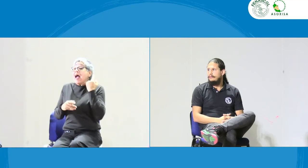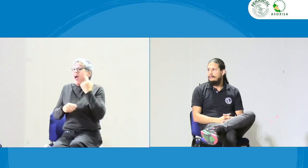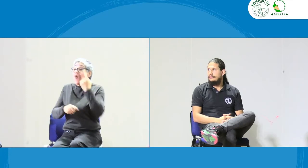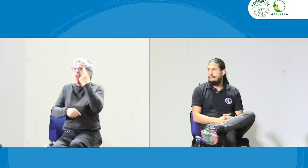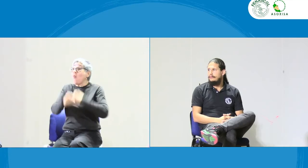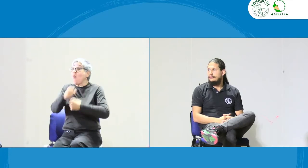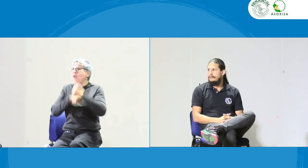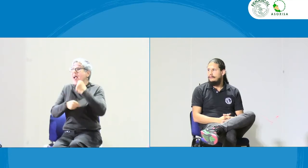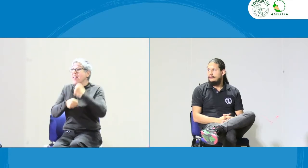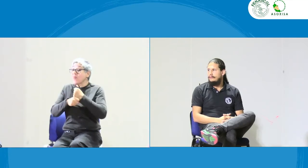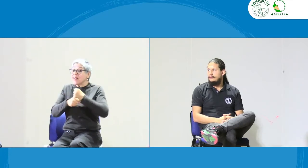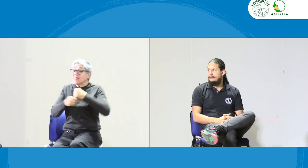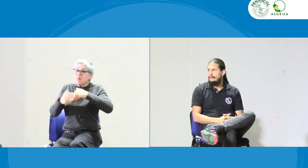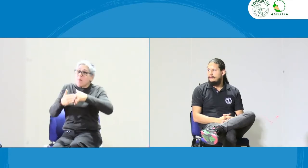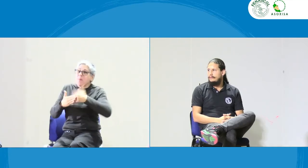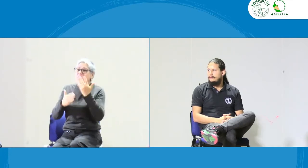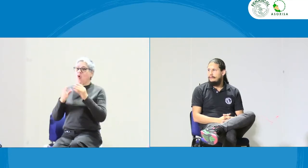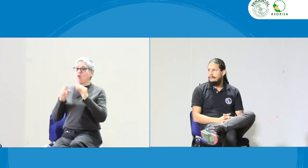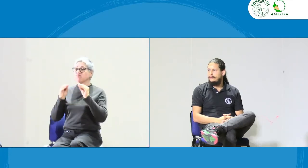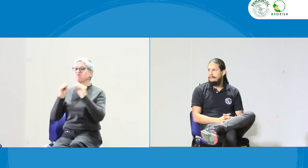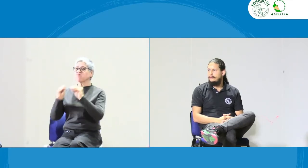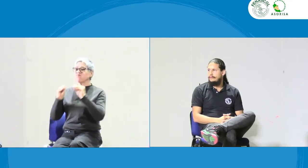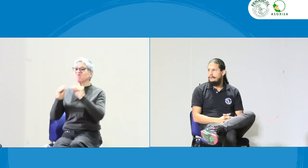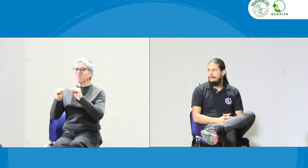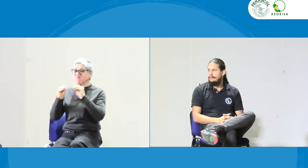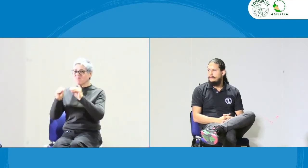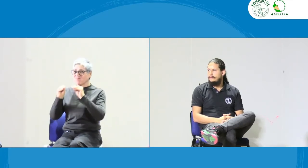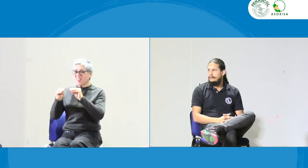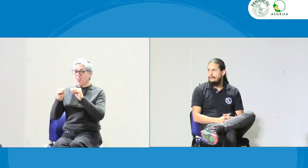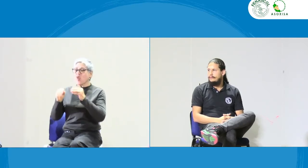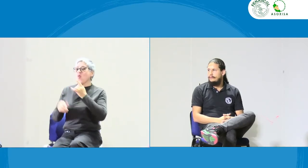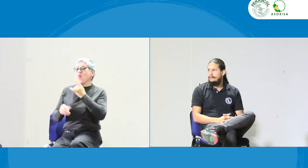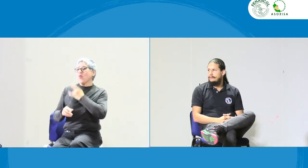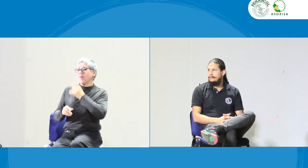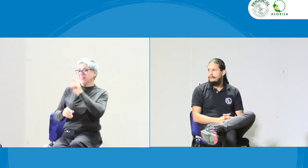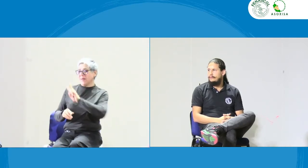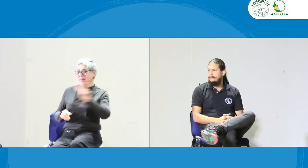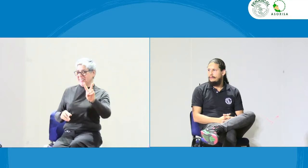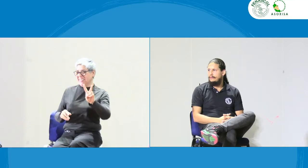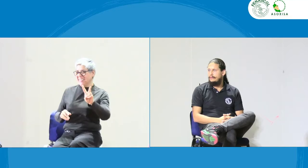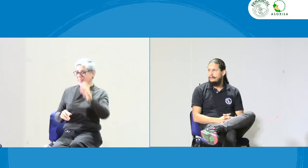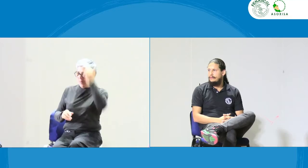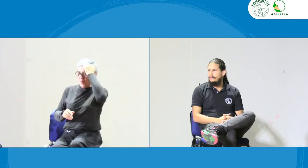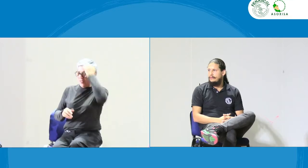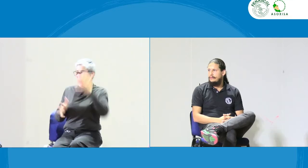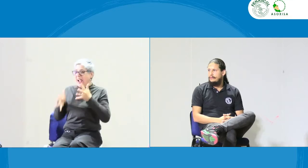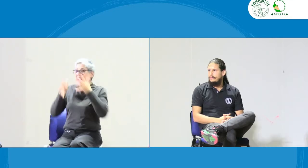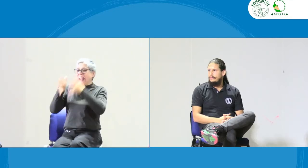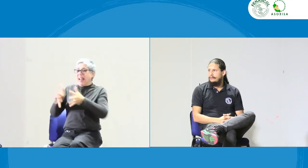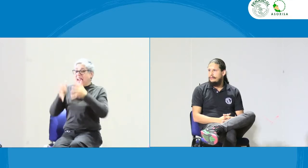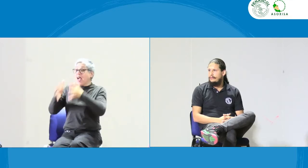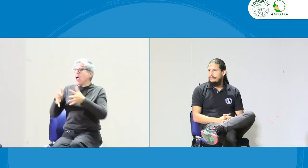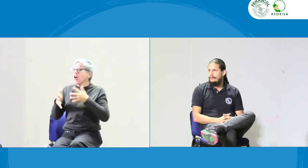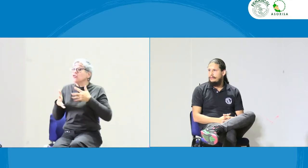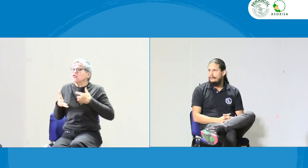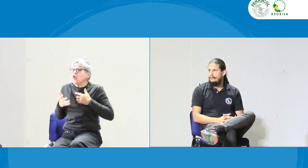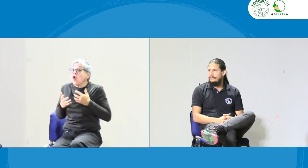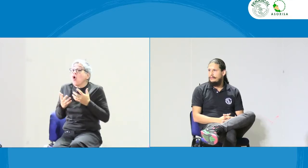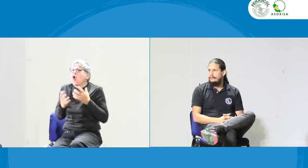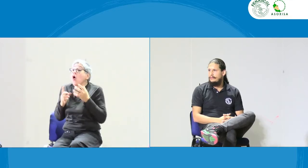el año pasado, cuando empezamos con el programa de la Universidad del Parque